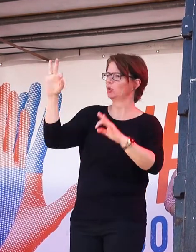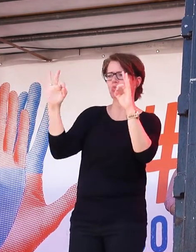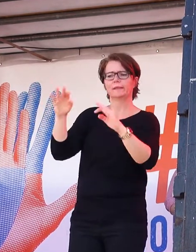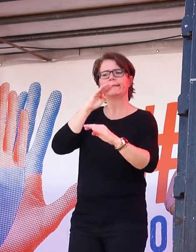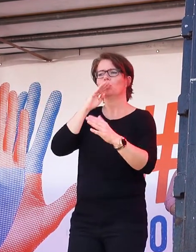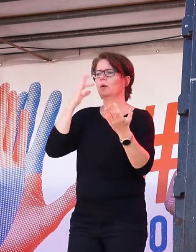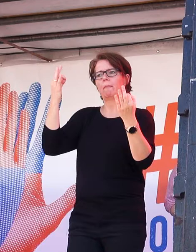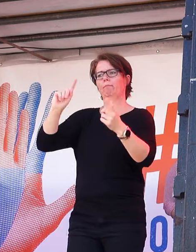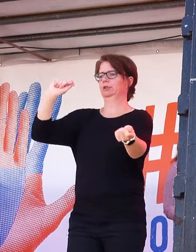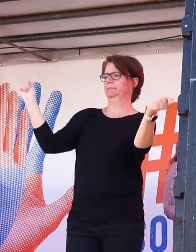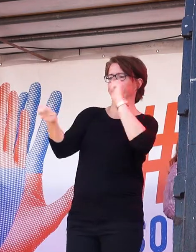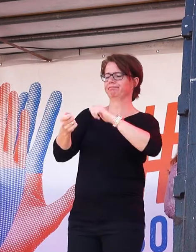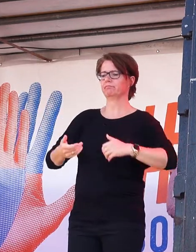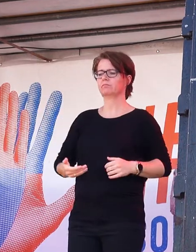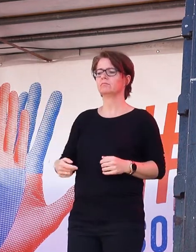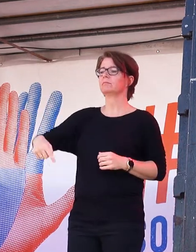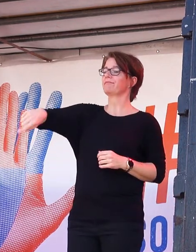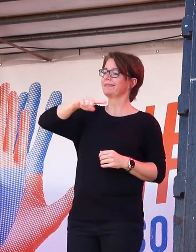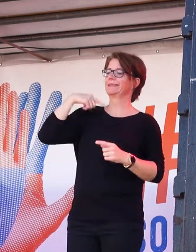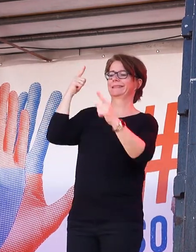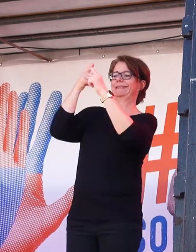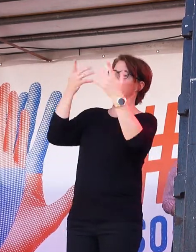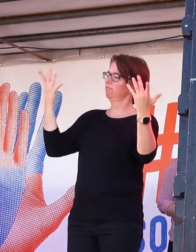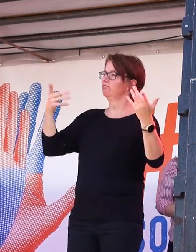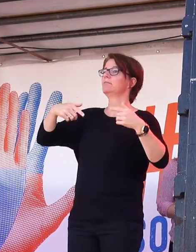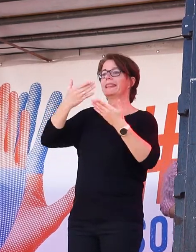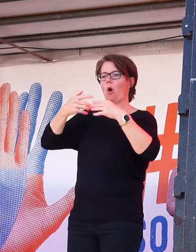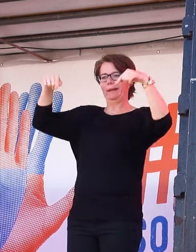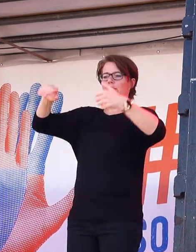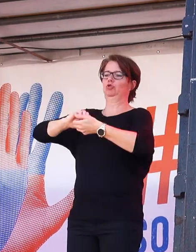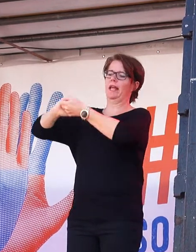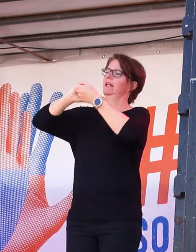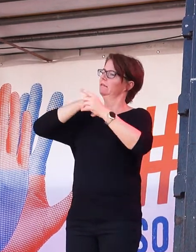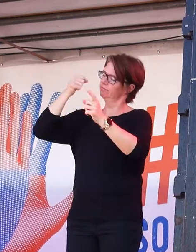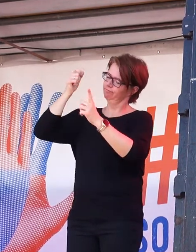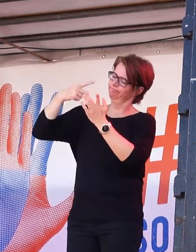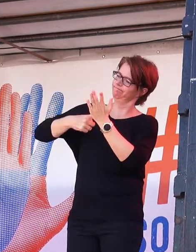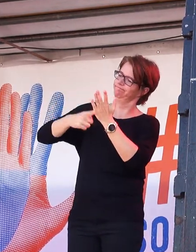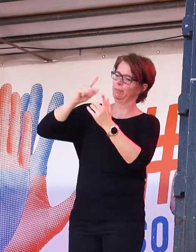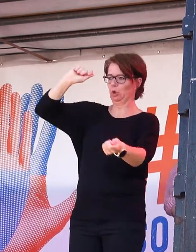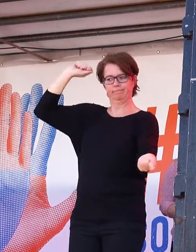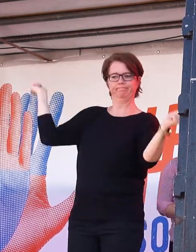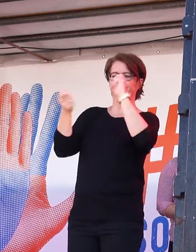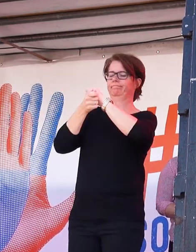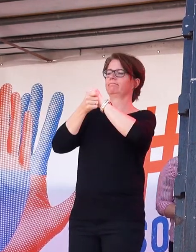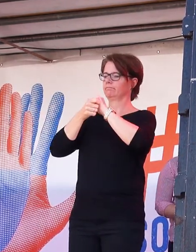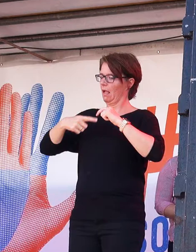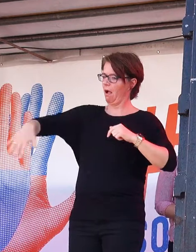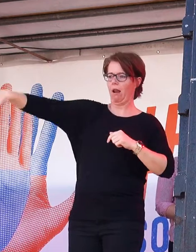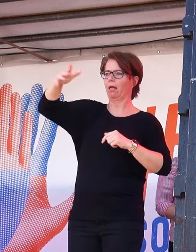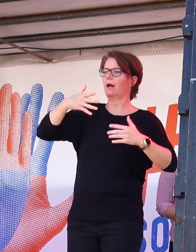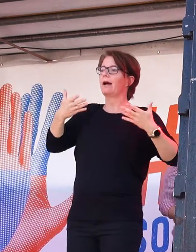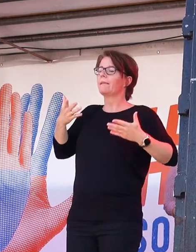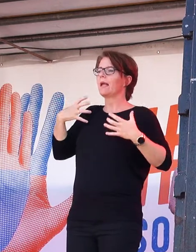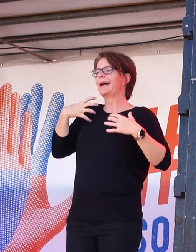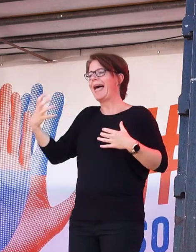sind hier, weil wir Solidarität fordern heute. Wir fordern Solidarität der Reichen mit den Armen, der